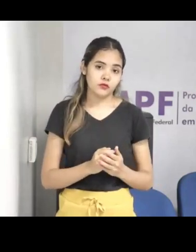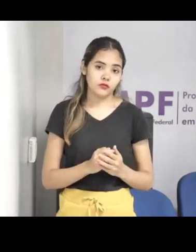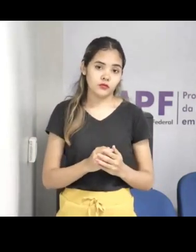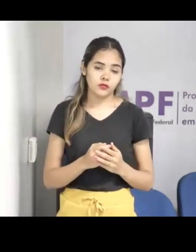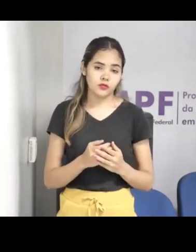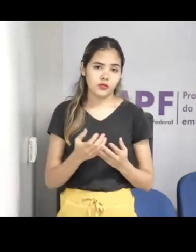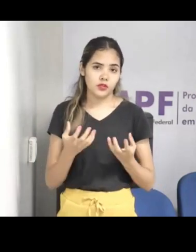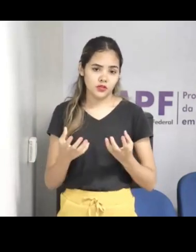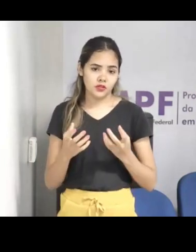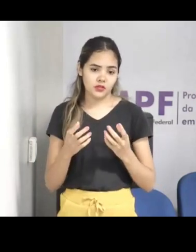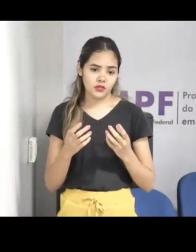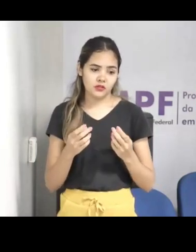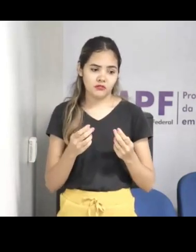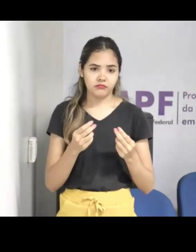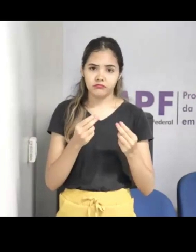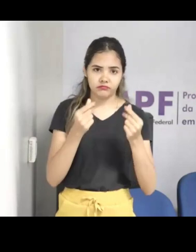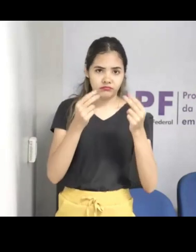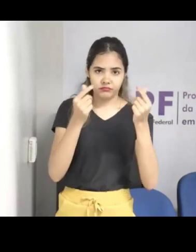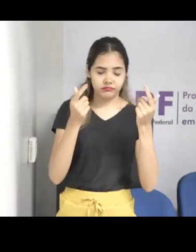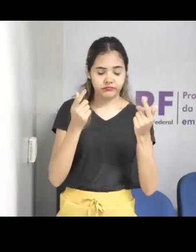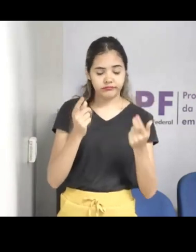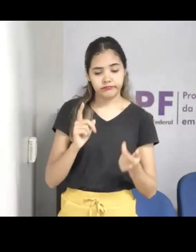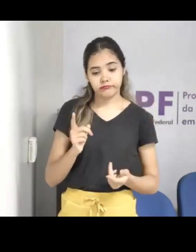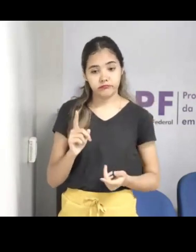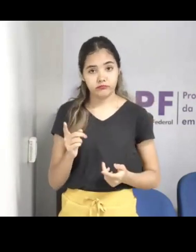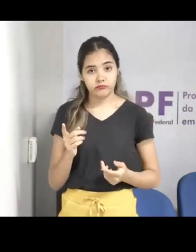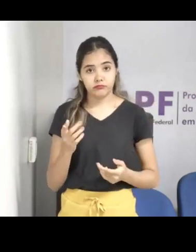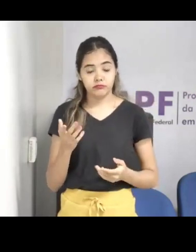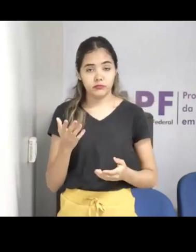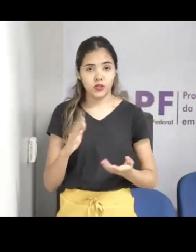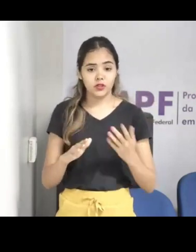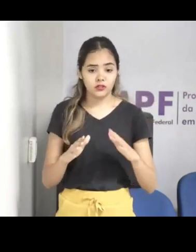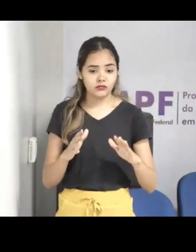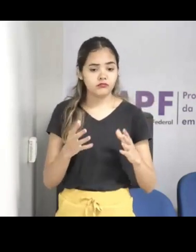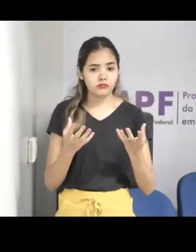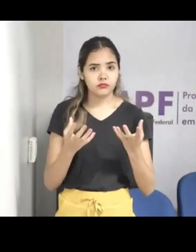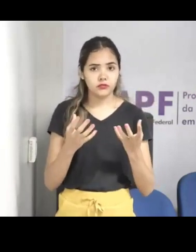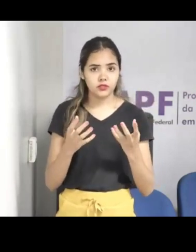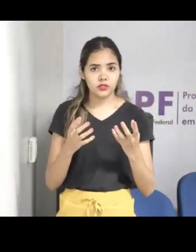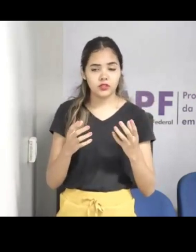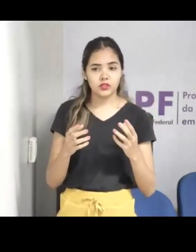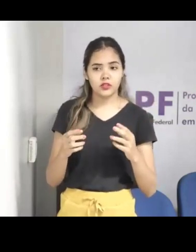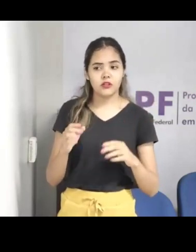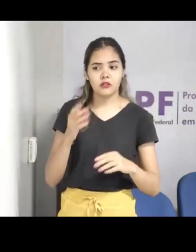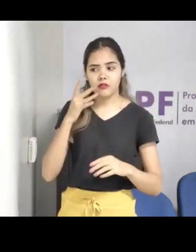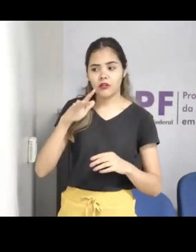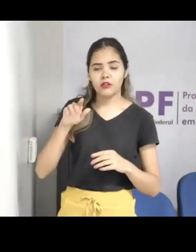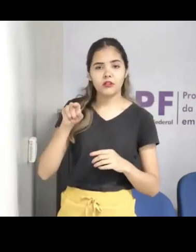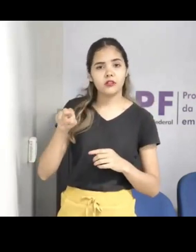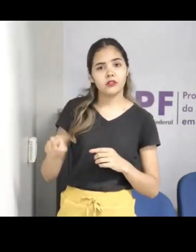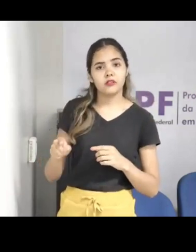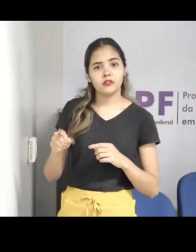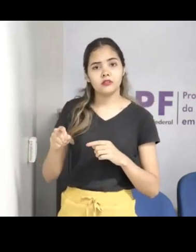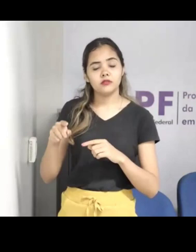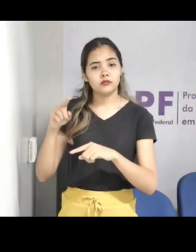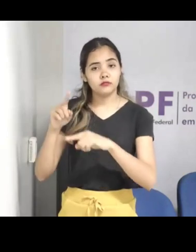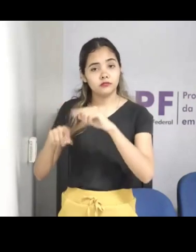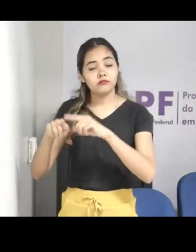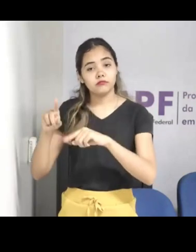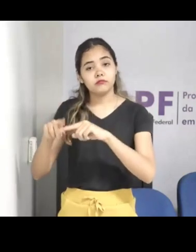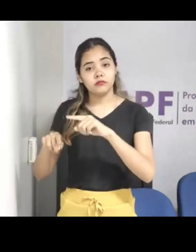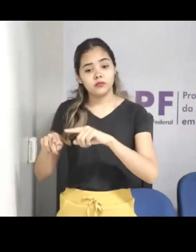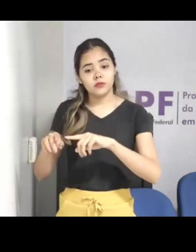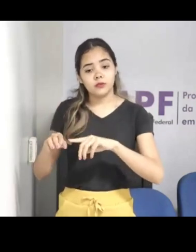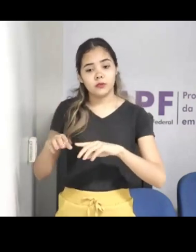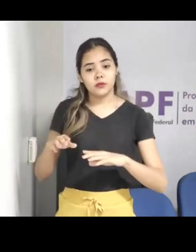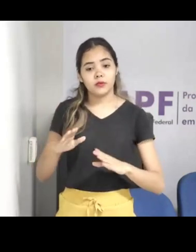conversar com a criança, de encontrar com a criança, de praticar o abuso sexual, e tem aqueles criminosos que estão atrás de dinheiro, que